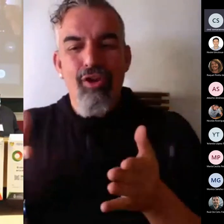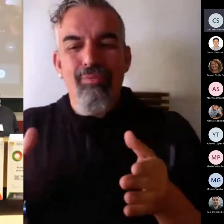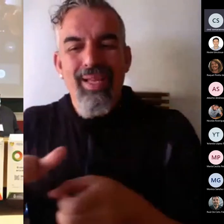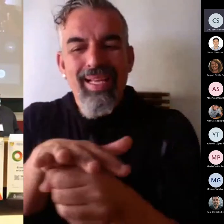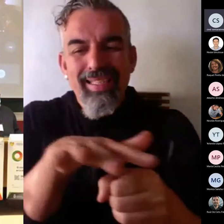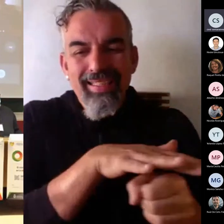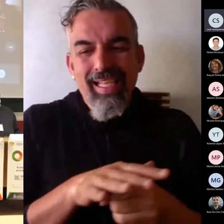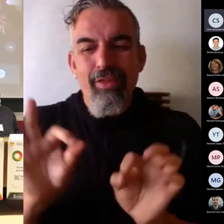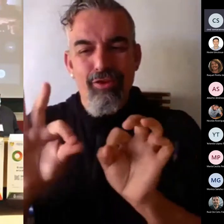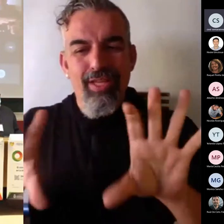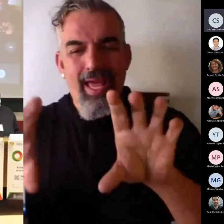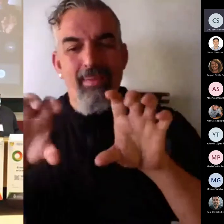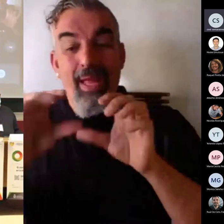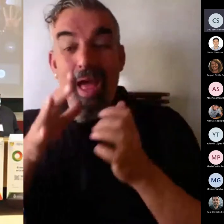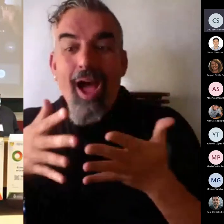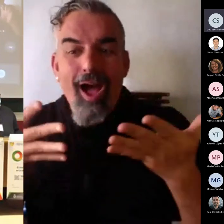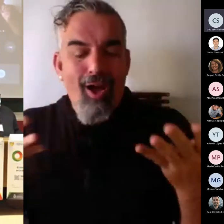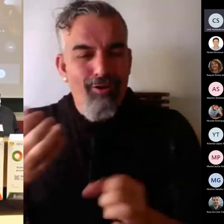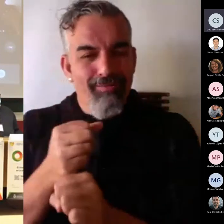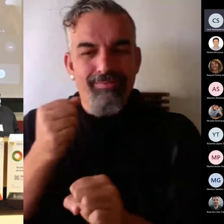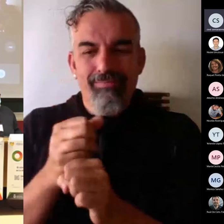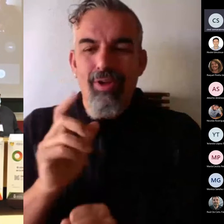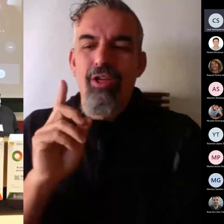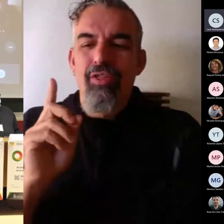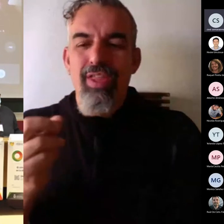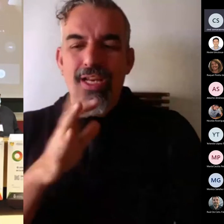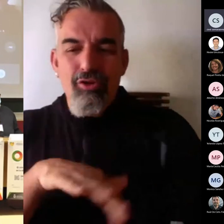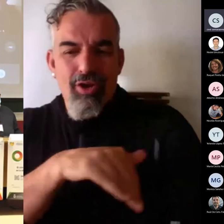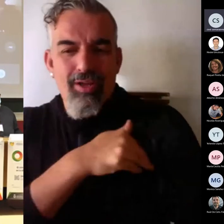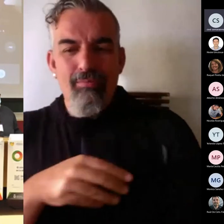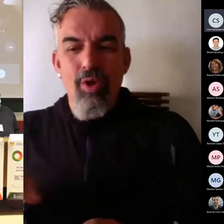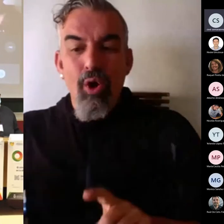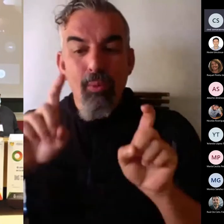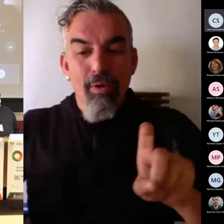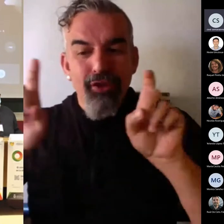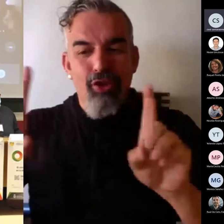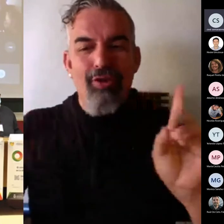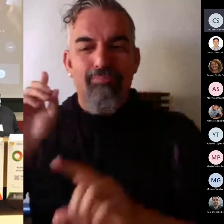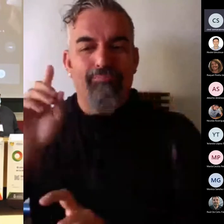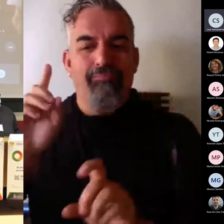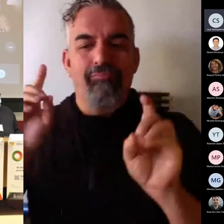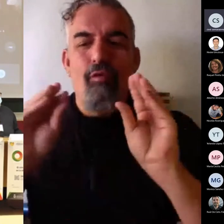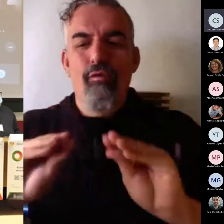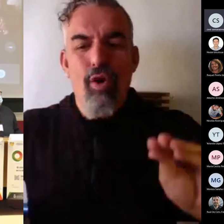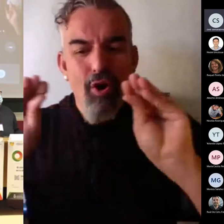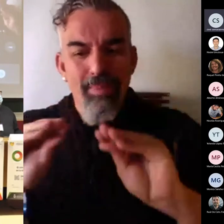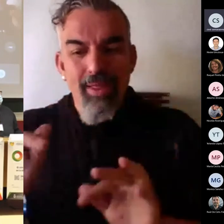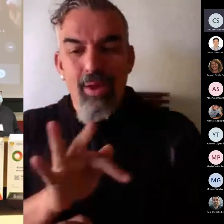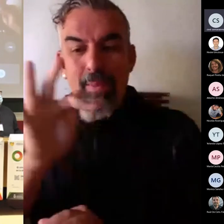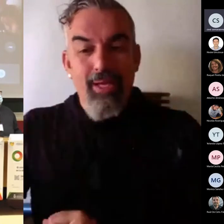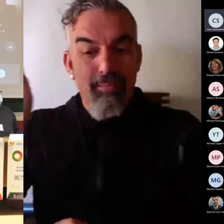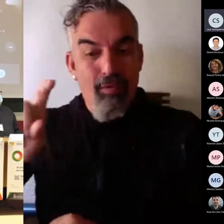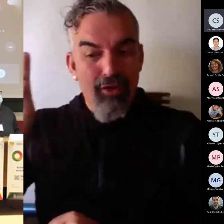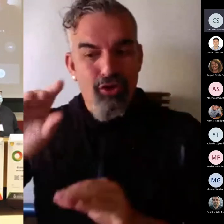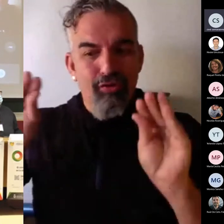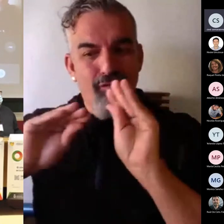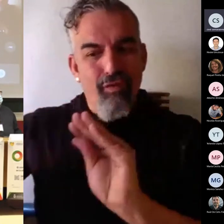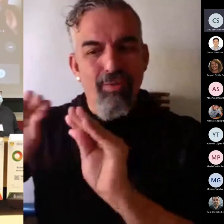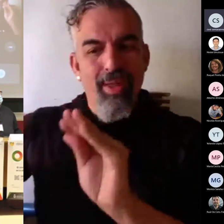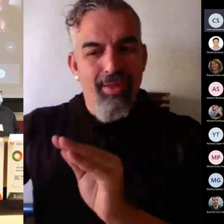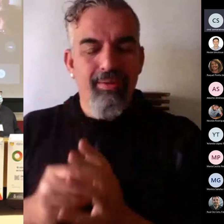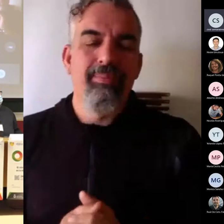Actualmente, es directora académica de formación del profesorado en el vicerrectorado de ordenación académica y formación del profesorado de la URJKG.